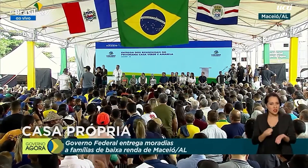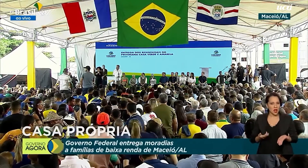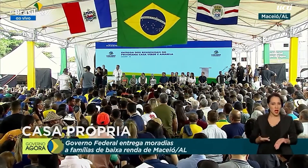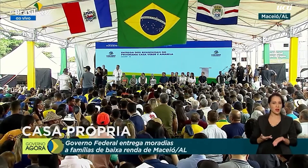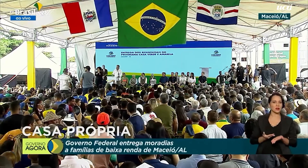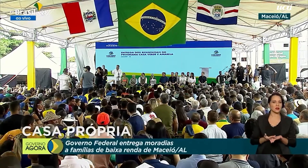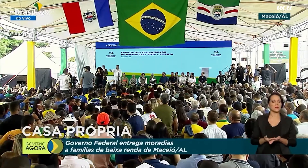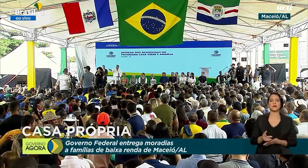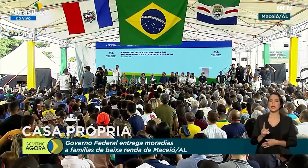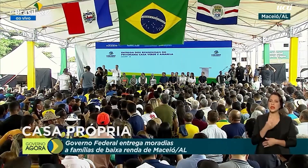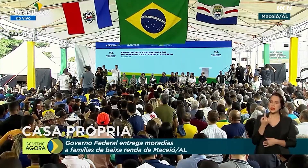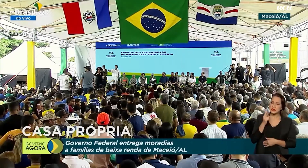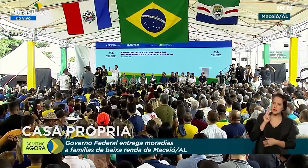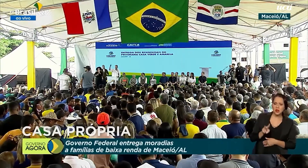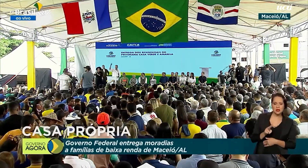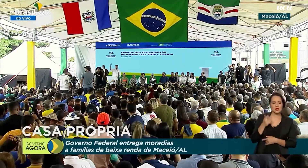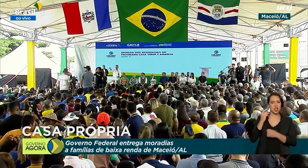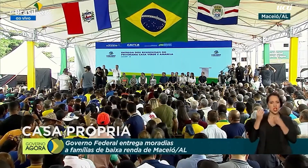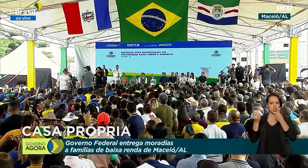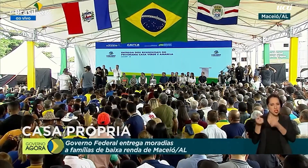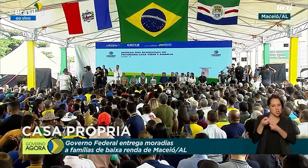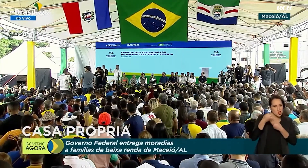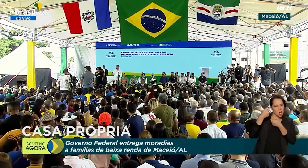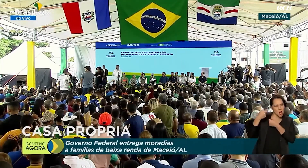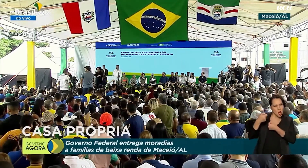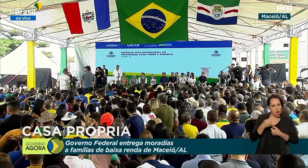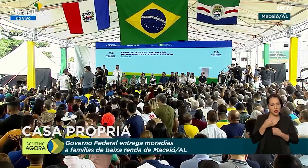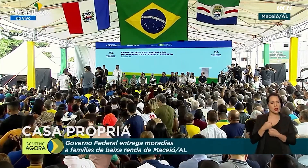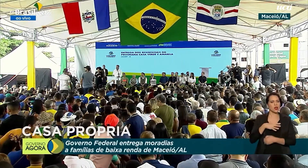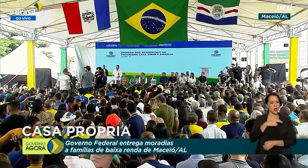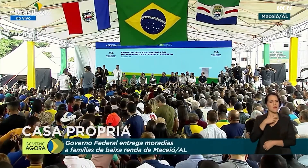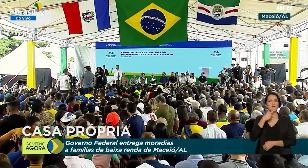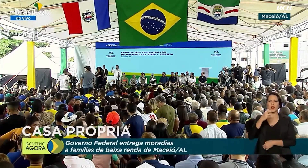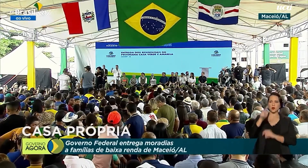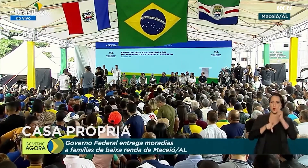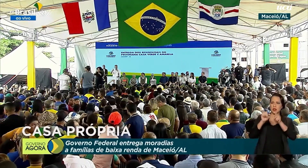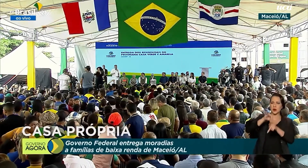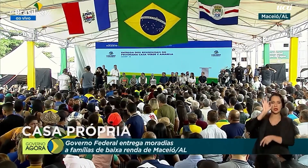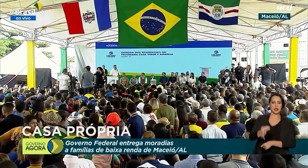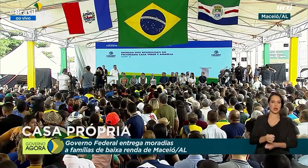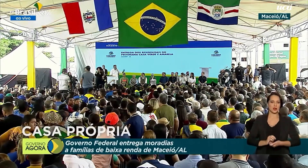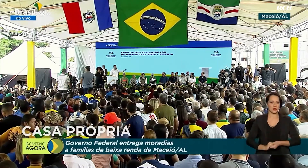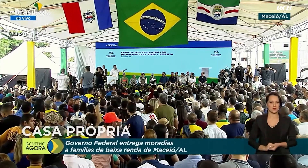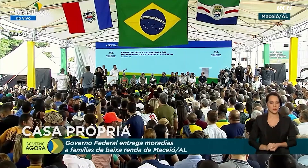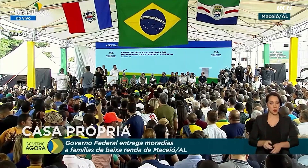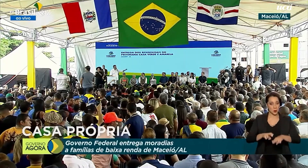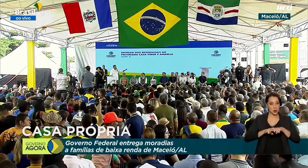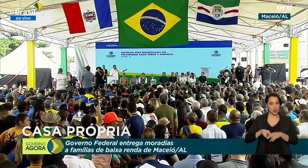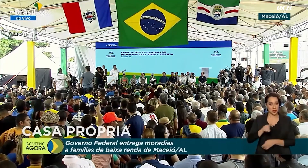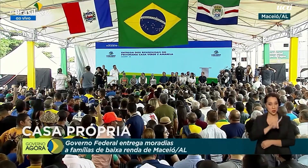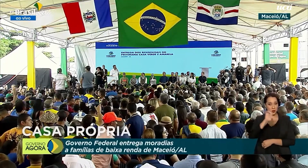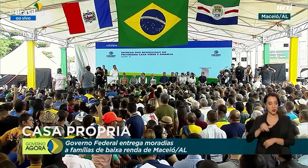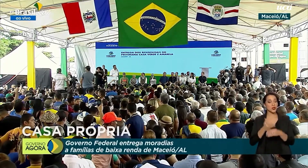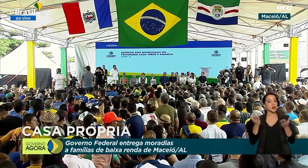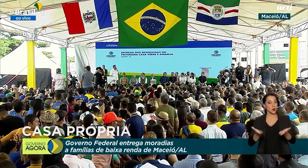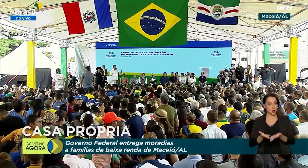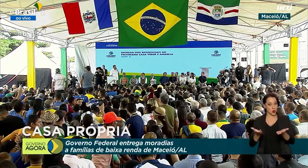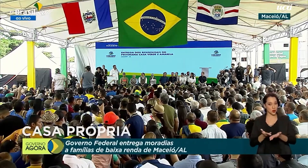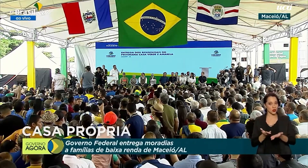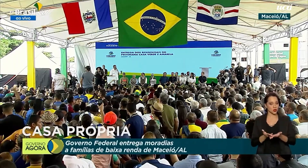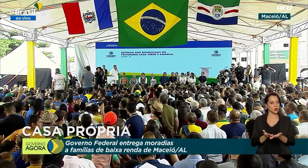e a gente vive de ilusão e a voz do povo é correta. Por isso que nesse dia de hoje,